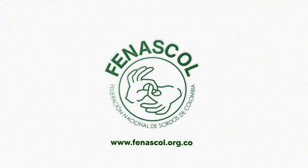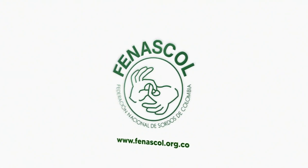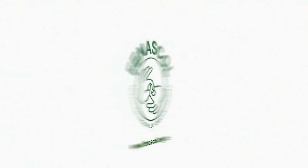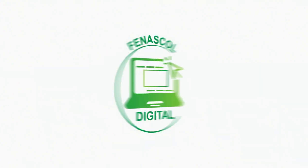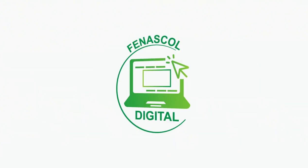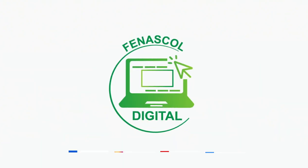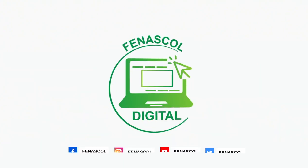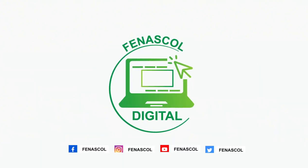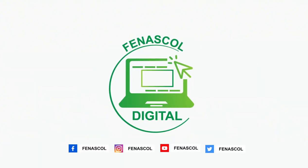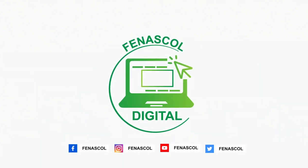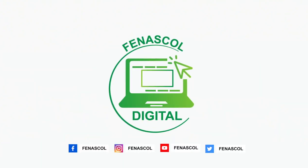¡Nos vemos!